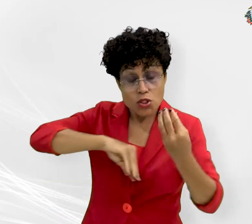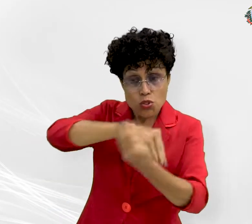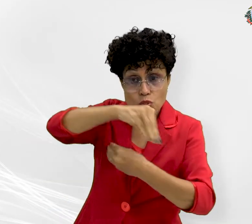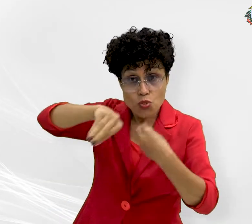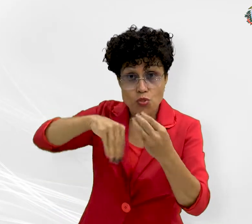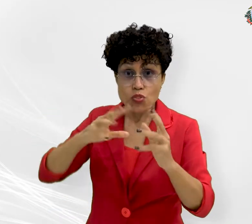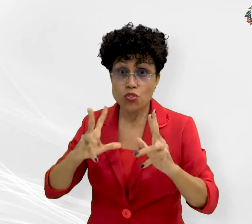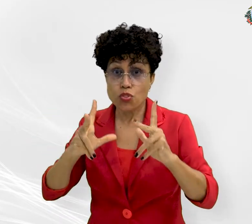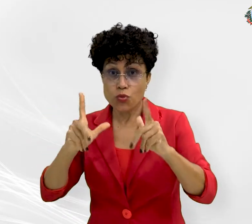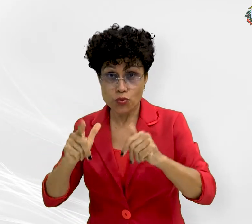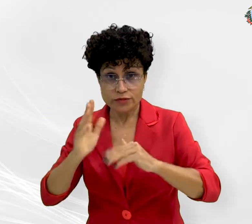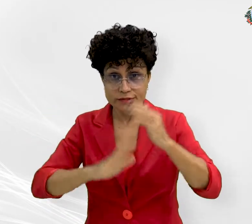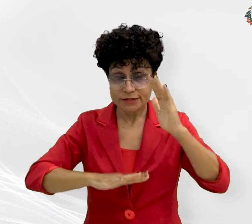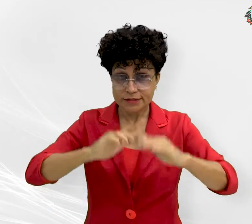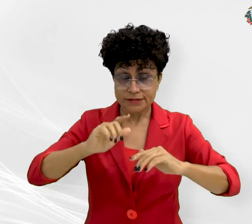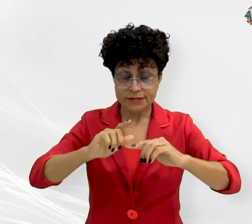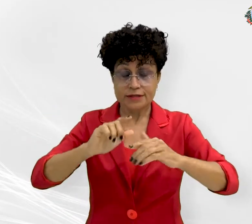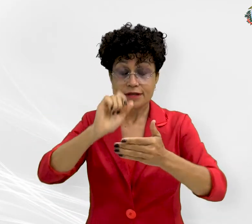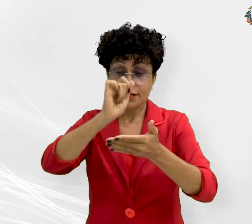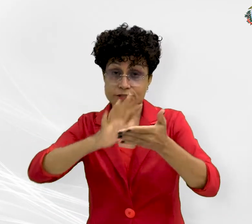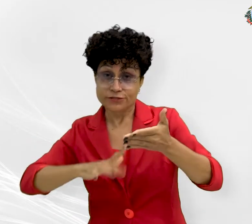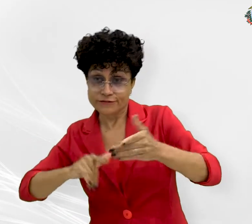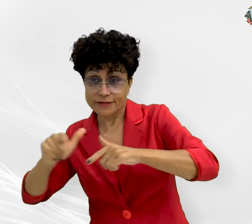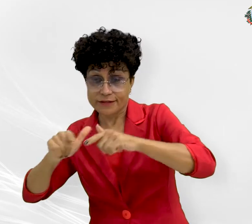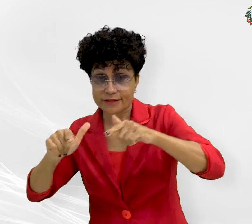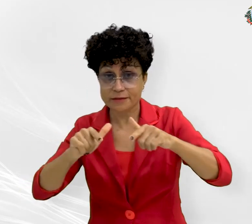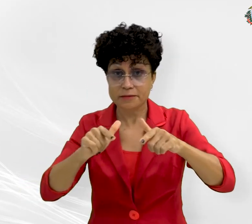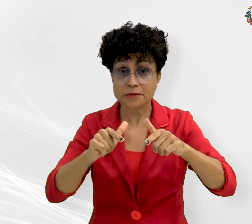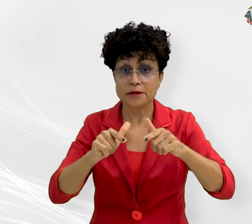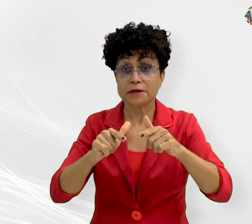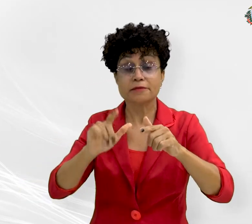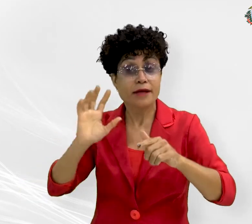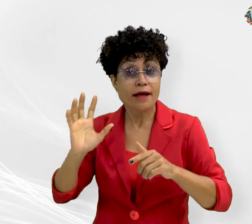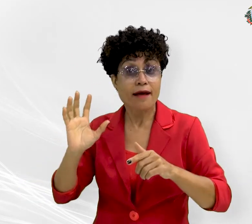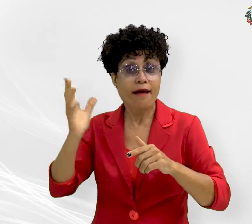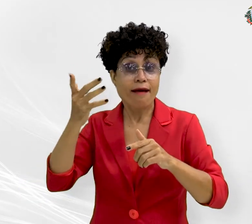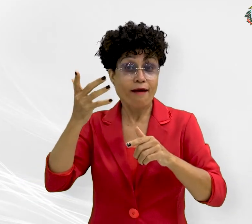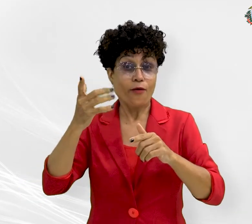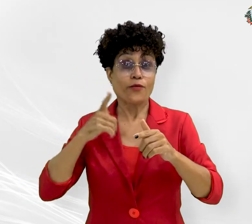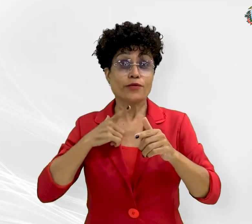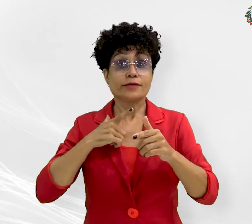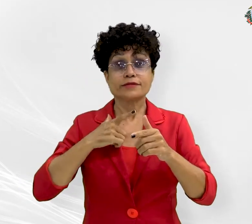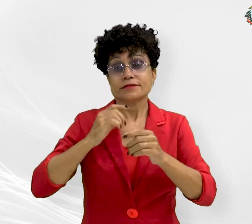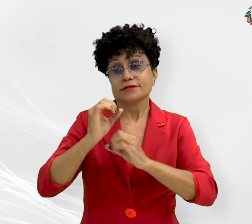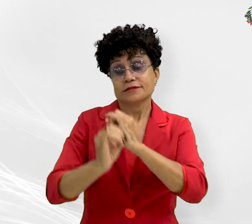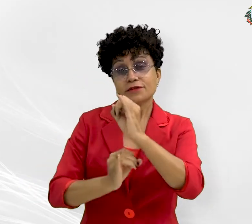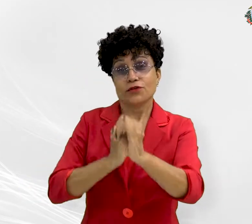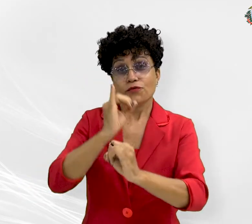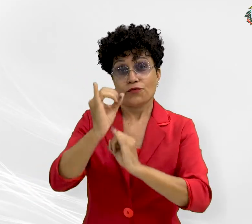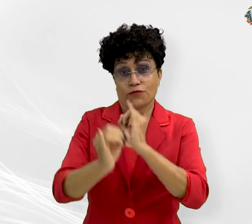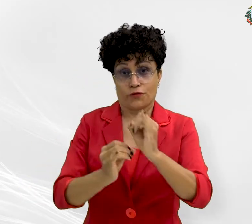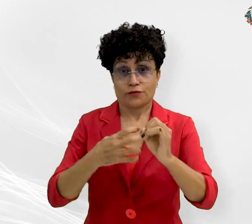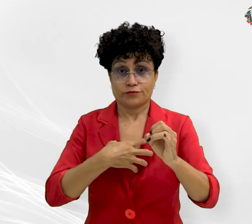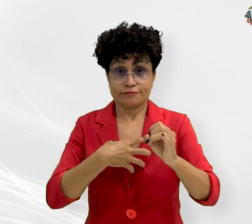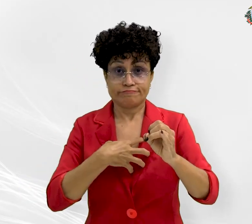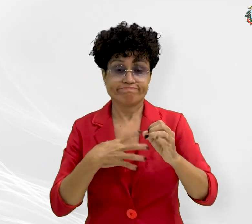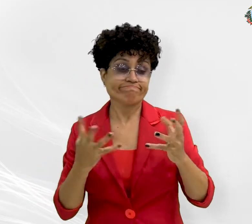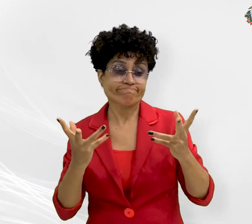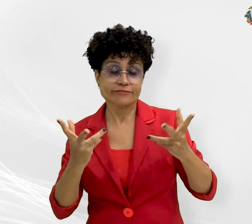realizadas, já que algumas delas ocorreram de forma online e não foi possível uma mensuração. A ampliação das ações de qualidade